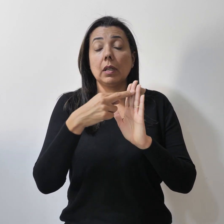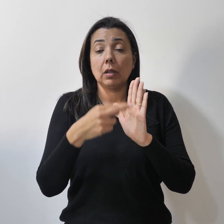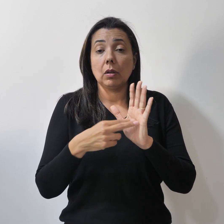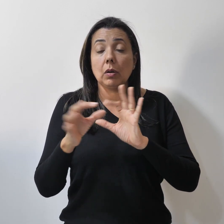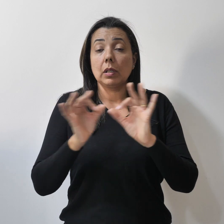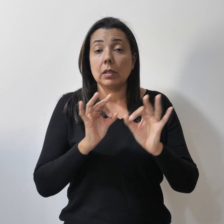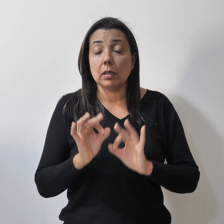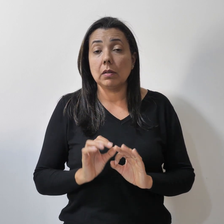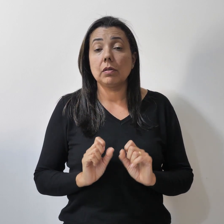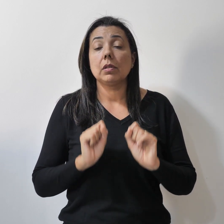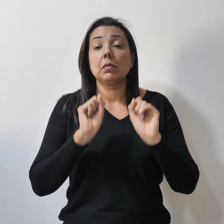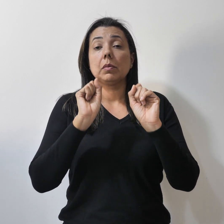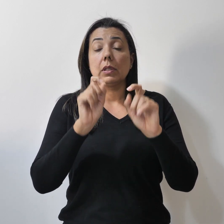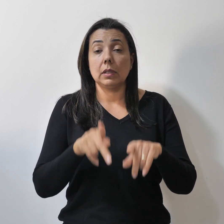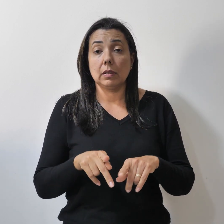aposentadorias e pensões.